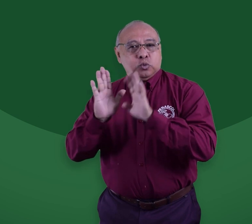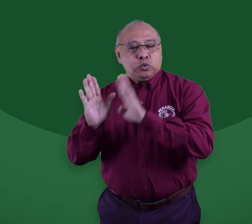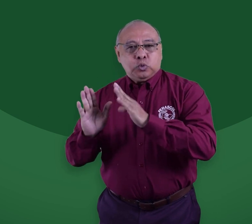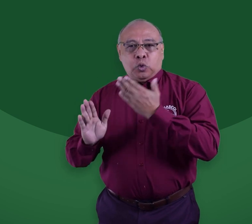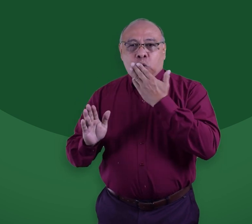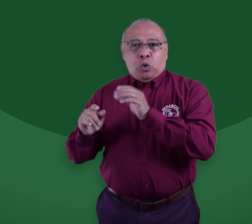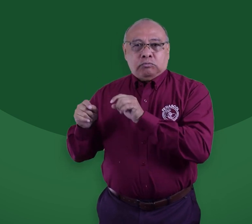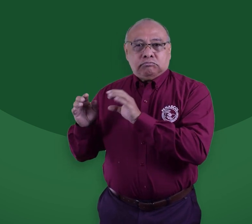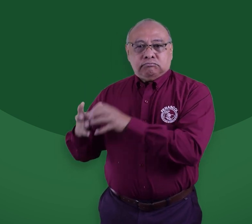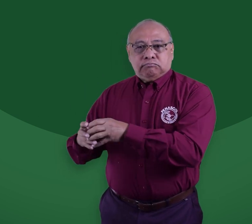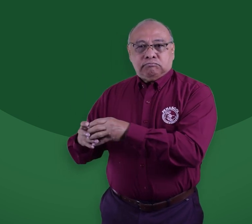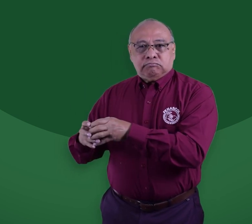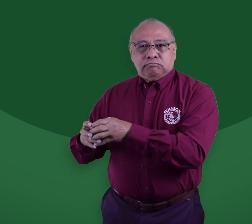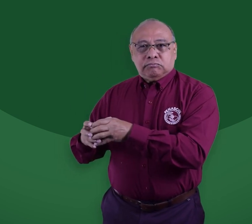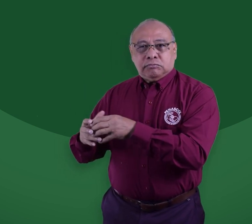Podríamos llegar a imitar ese modelo.